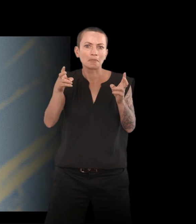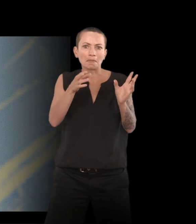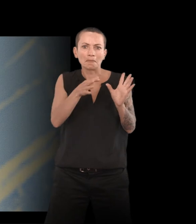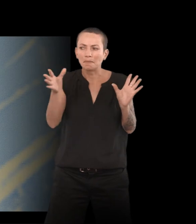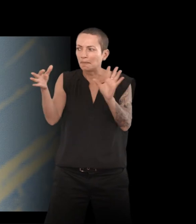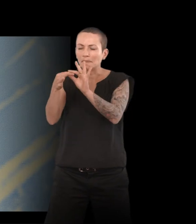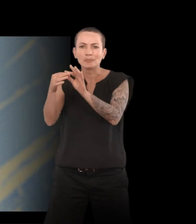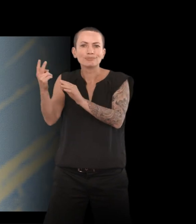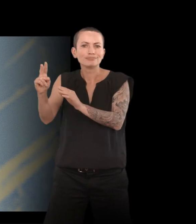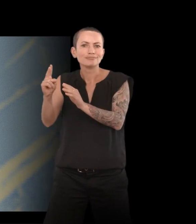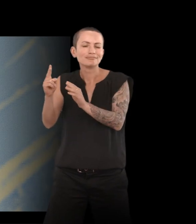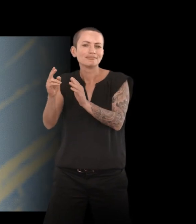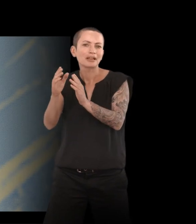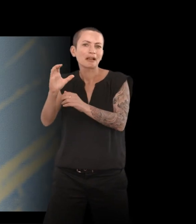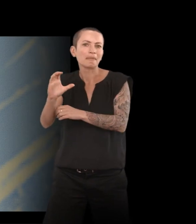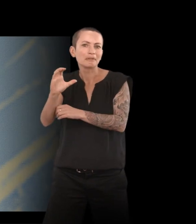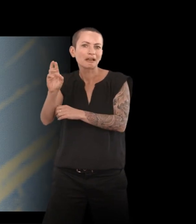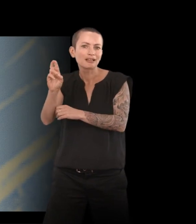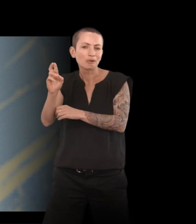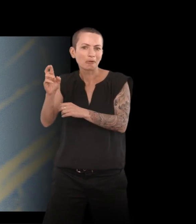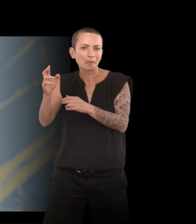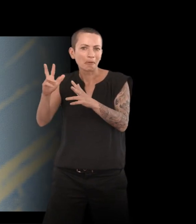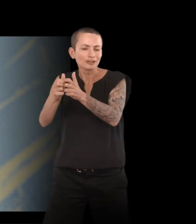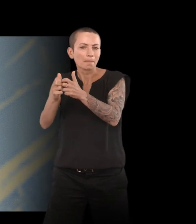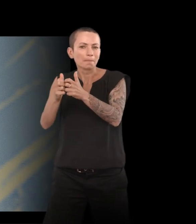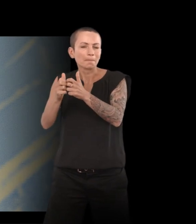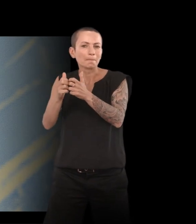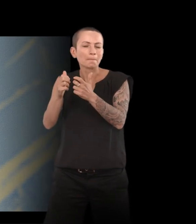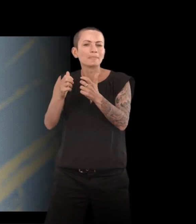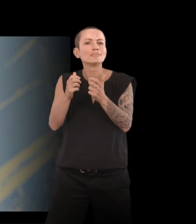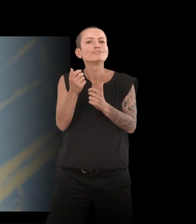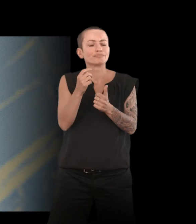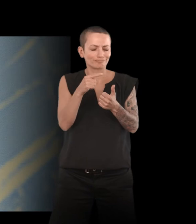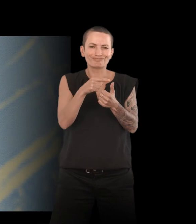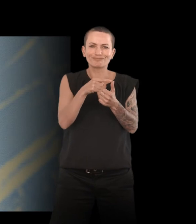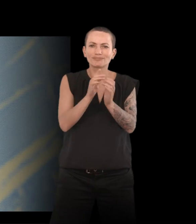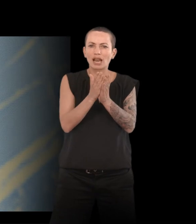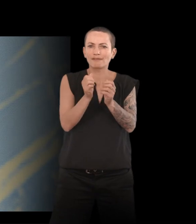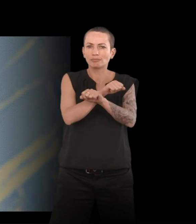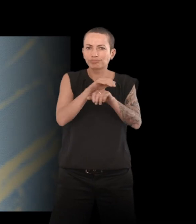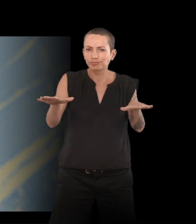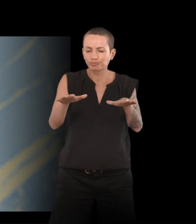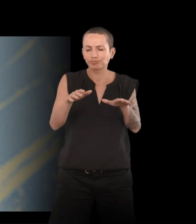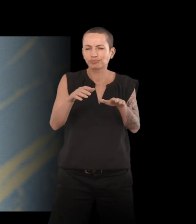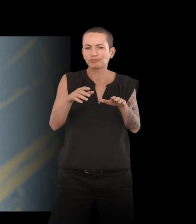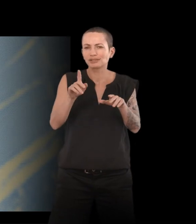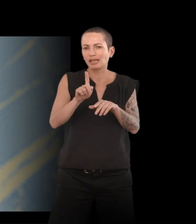de Camille Reynaud. Donc, mon corps est-il bien à moi ? Un livre paru chez Gallimard Jeunesse et